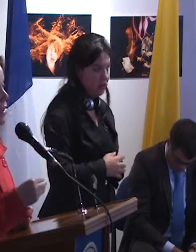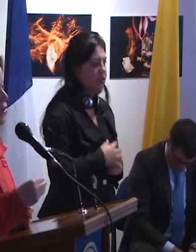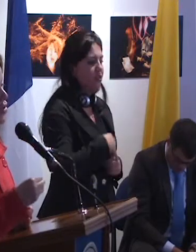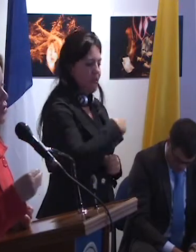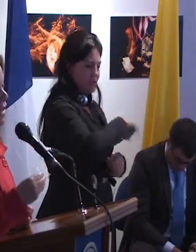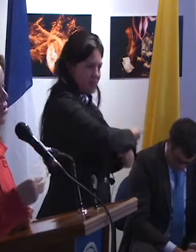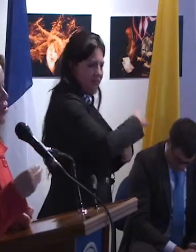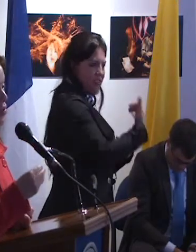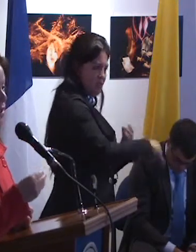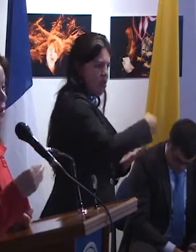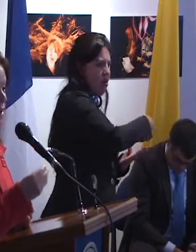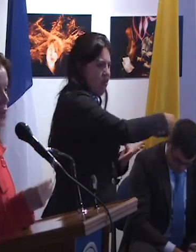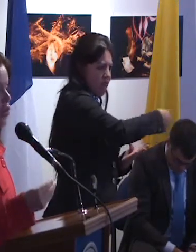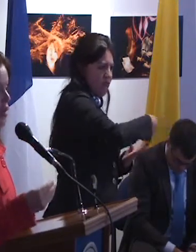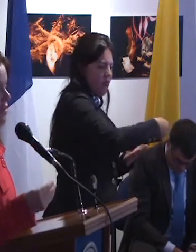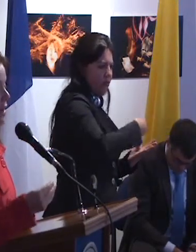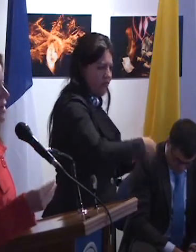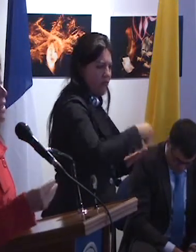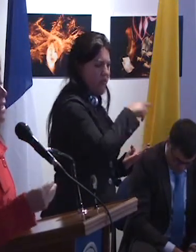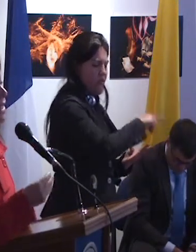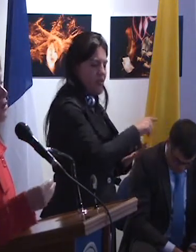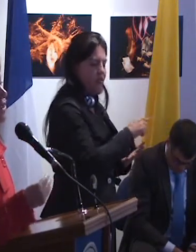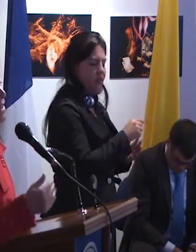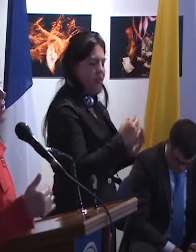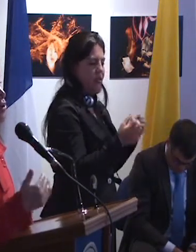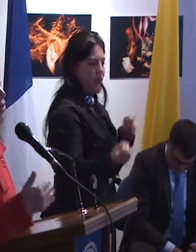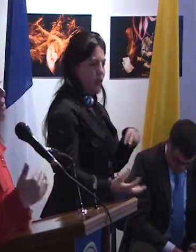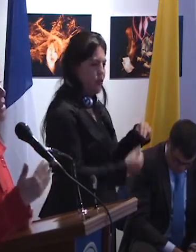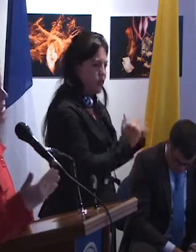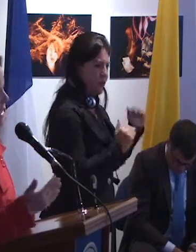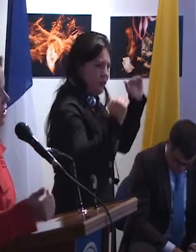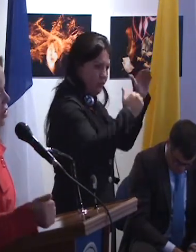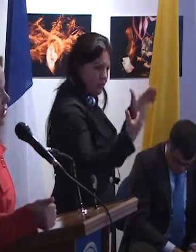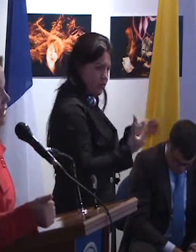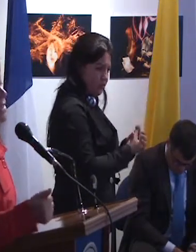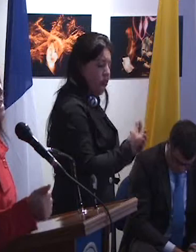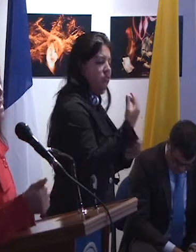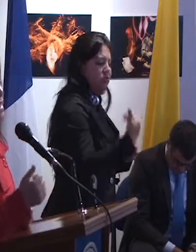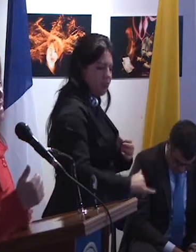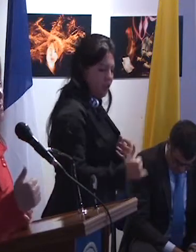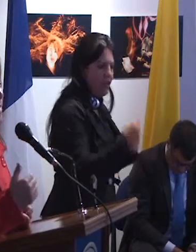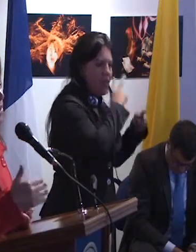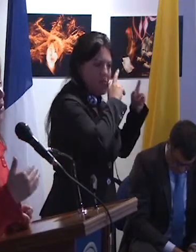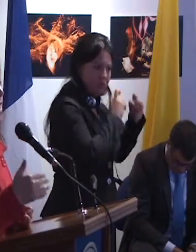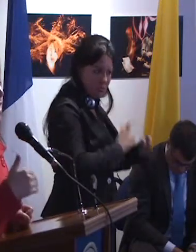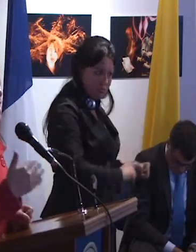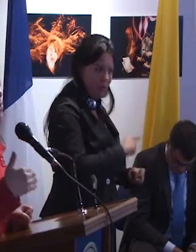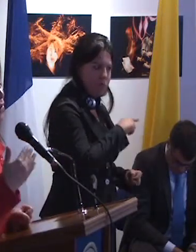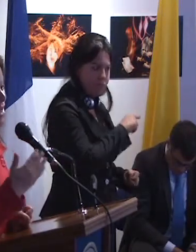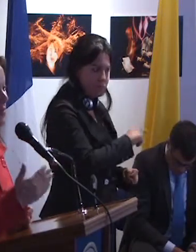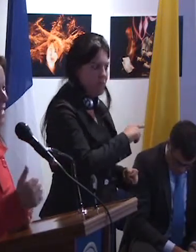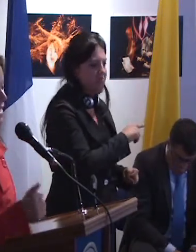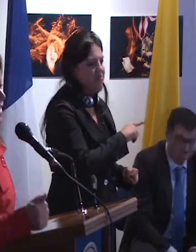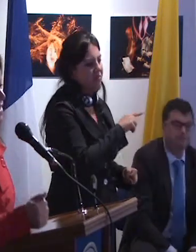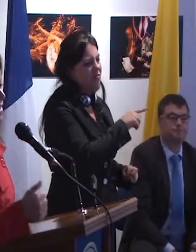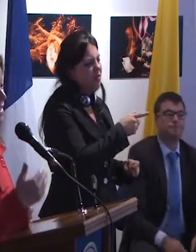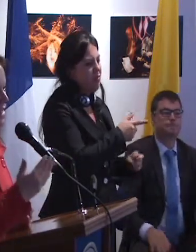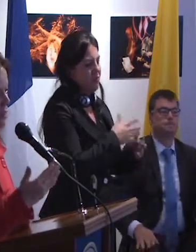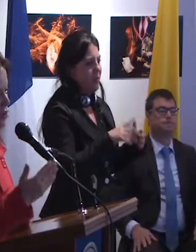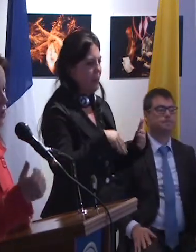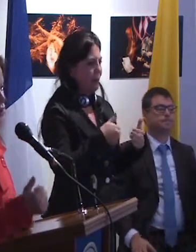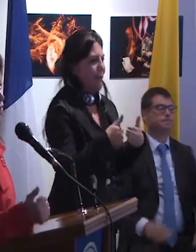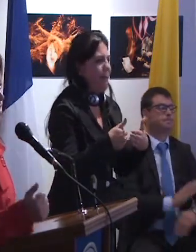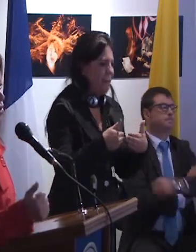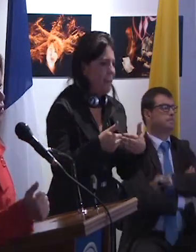lineamientos de educación superior inclusiva. Hemos desarrollado investigaciones respecto a algunas barreras